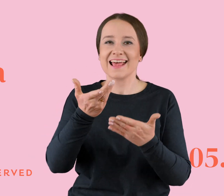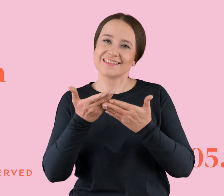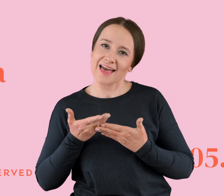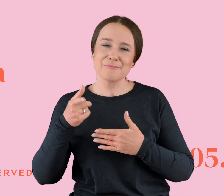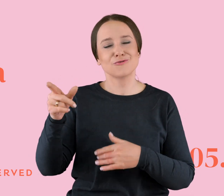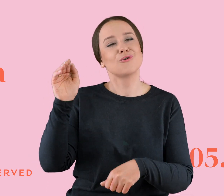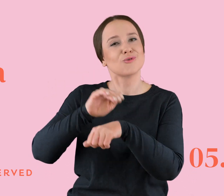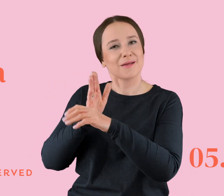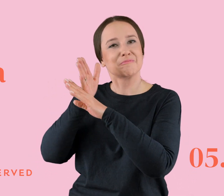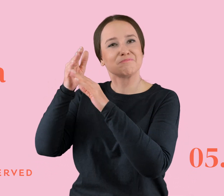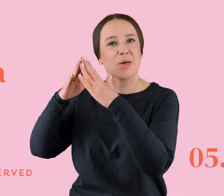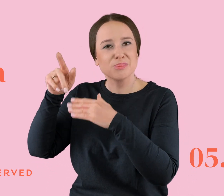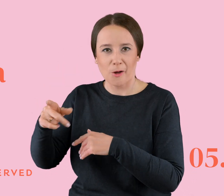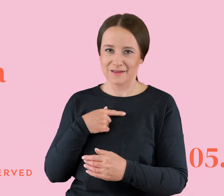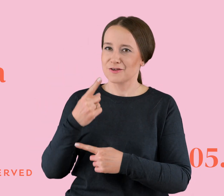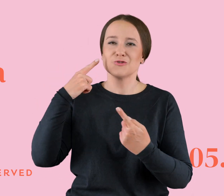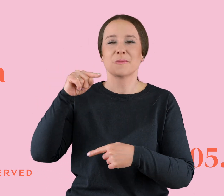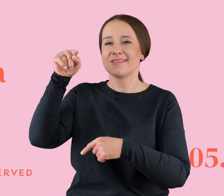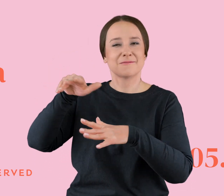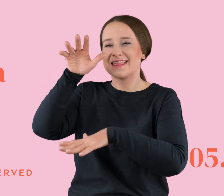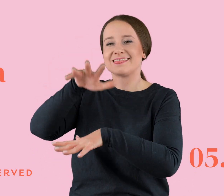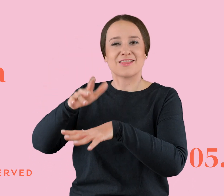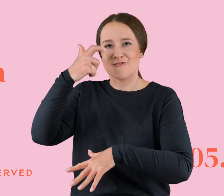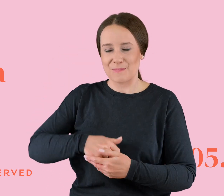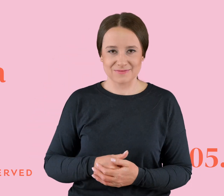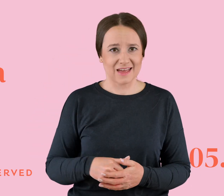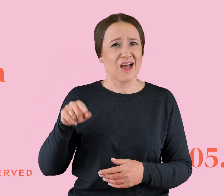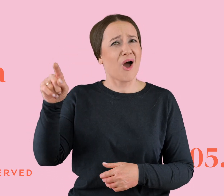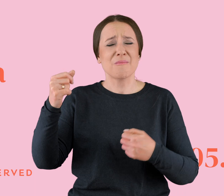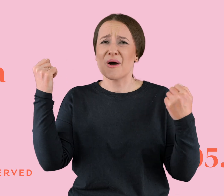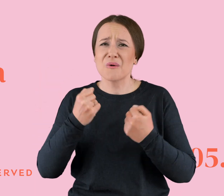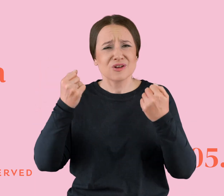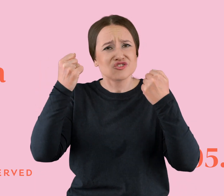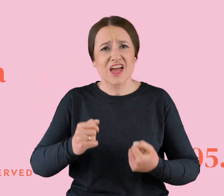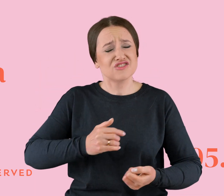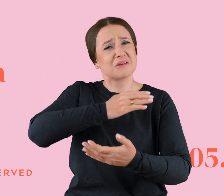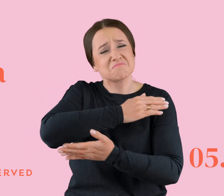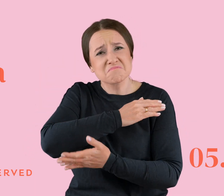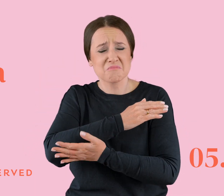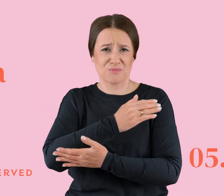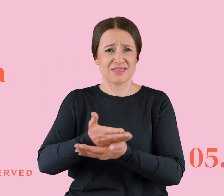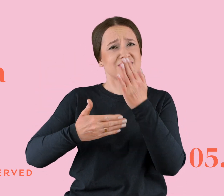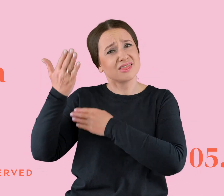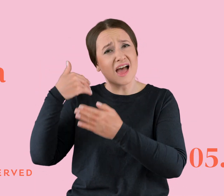super i tak mnie wspaniale tam traktował. On ma przecież swój ciężki background, no przecież jemu trzeba bardzo dużo wybaczać. Ja go